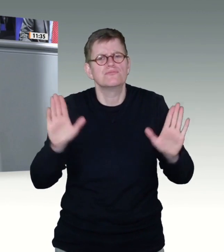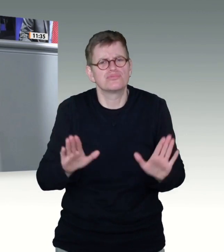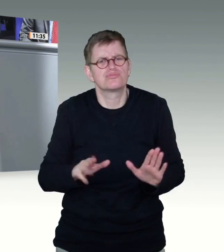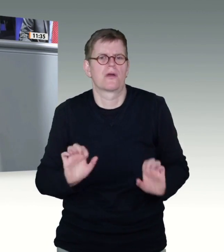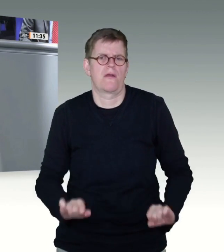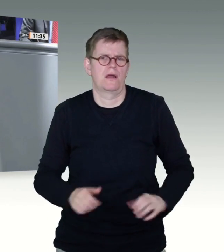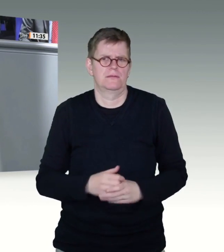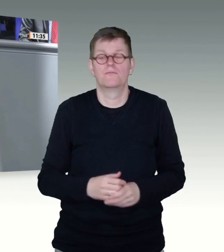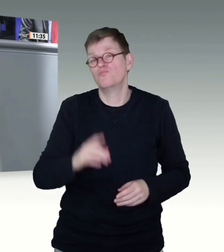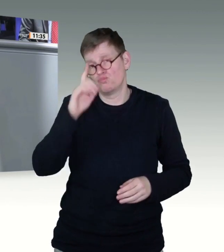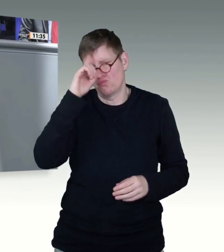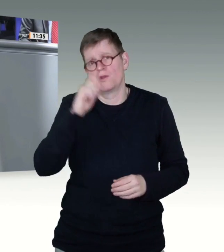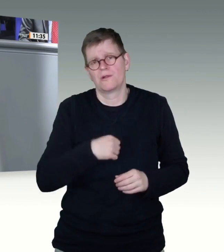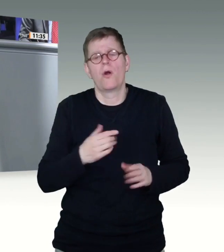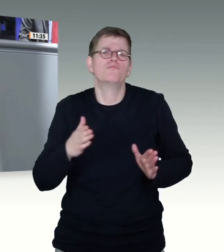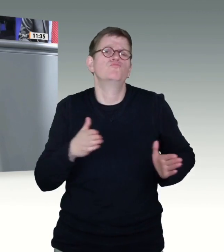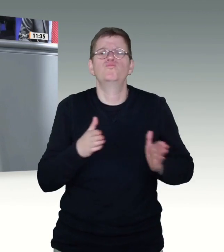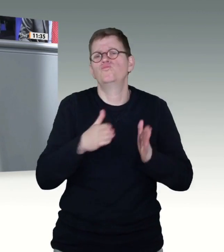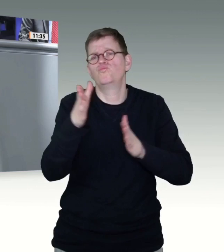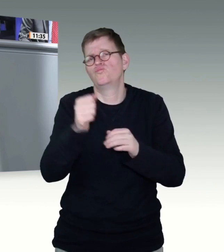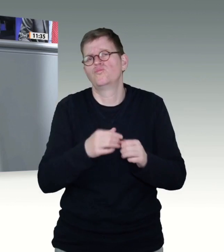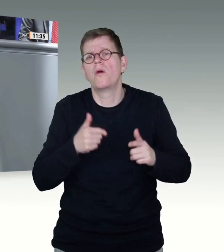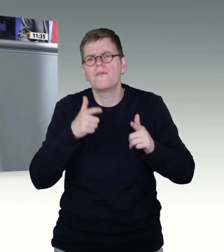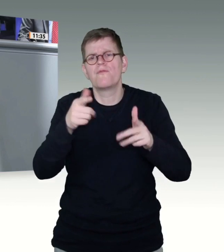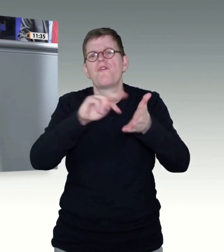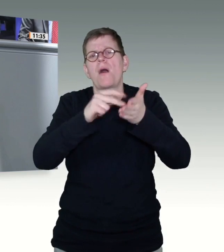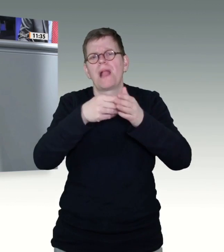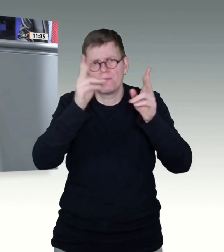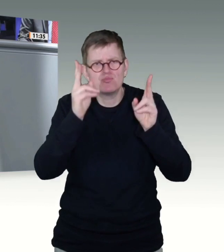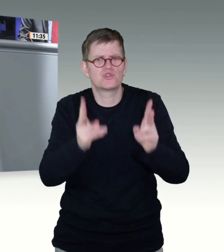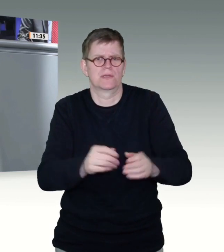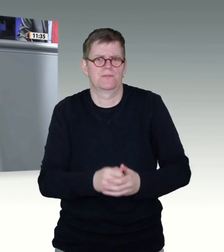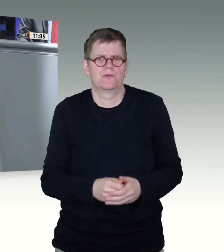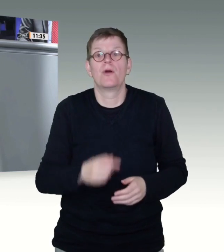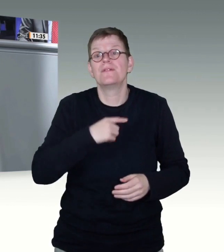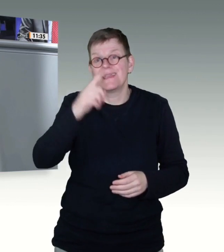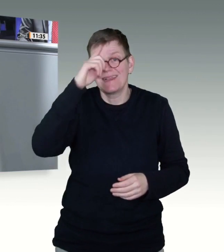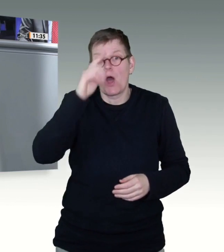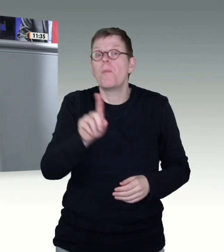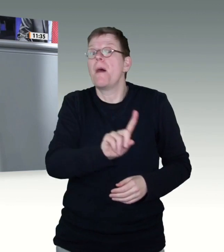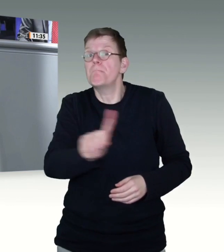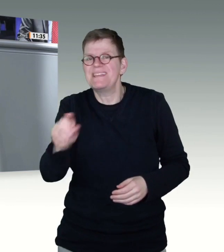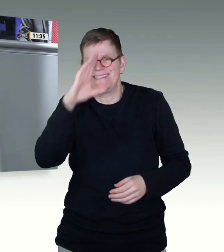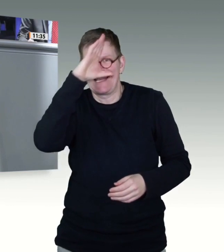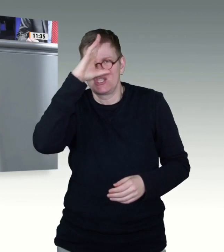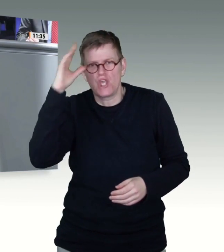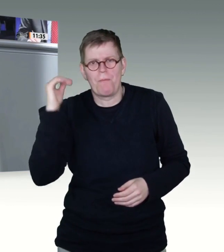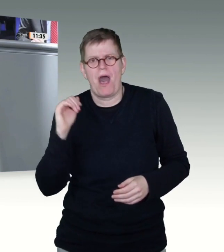ziemlich sicher, dass wir es schaffen, die Pandemie zum Sommer zu beherrschen